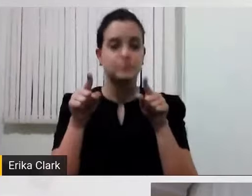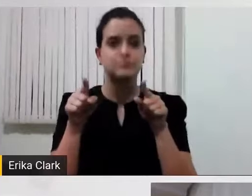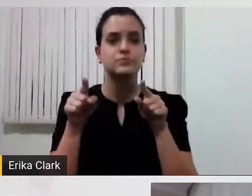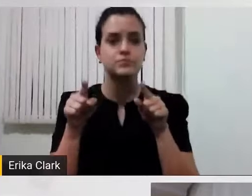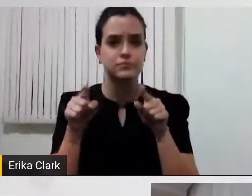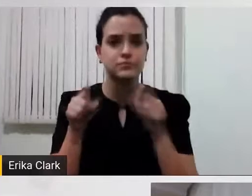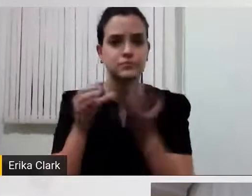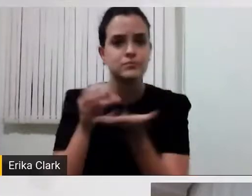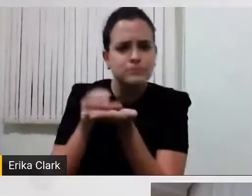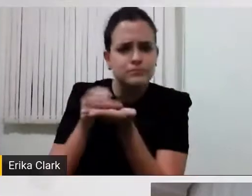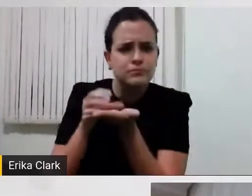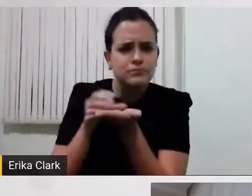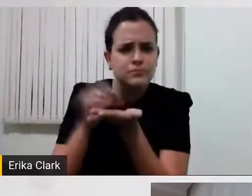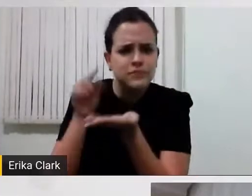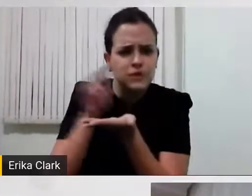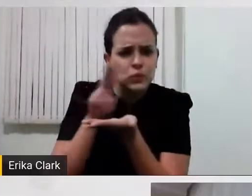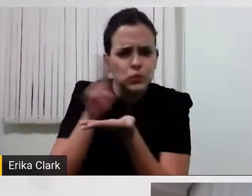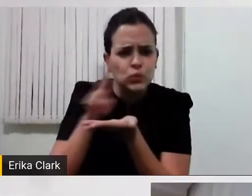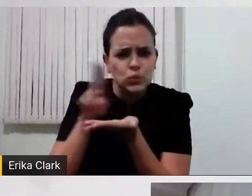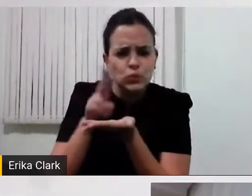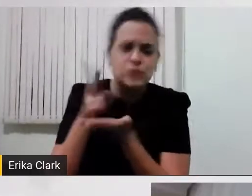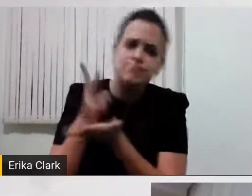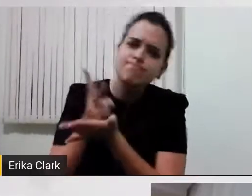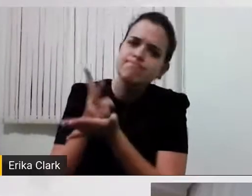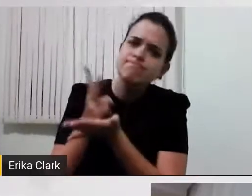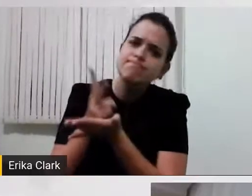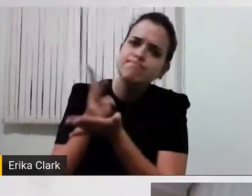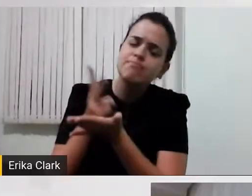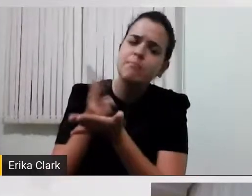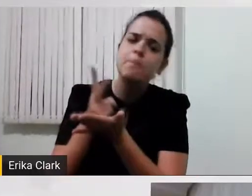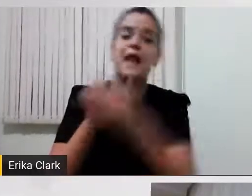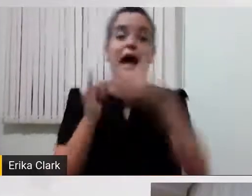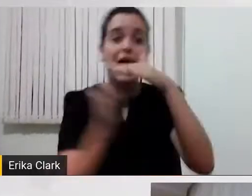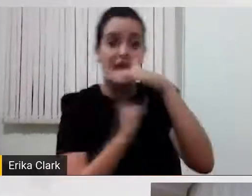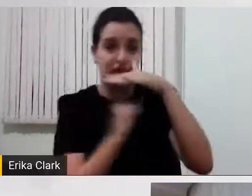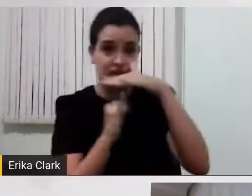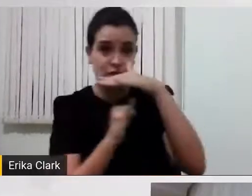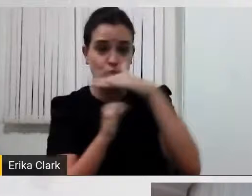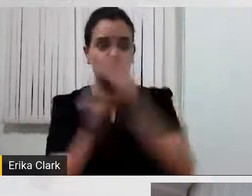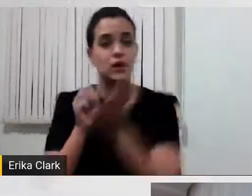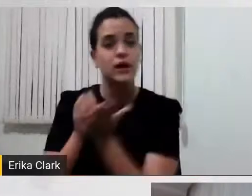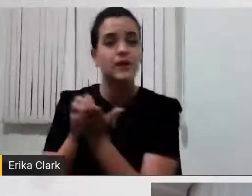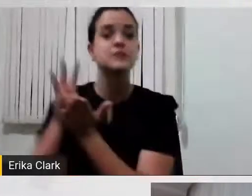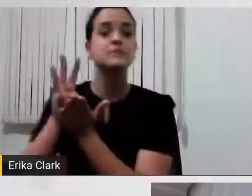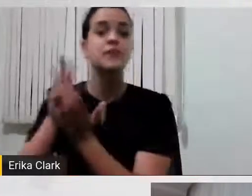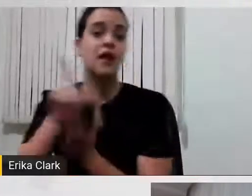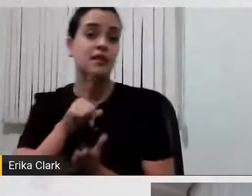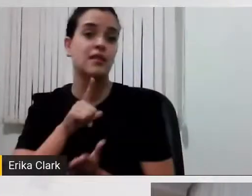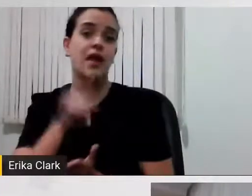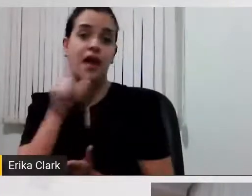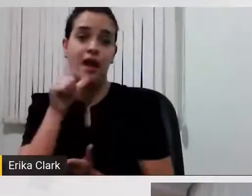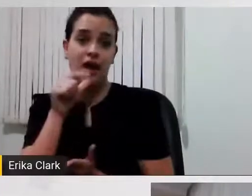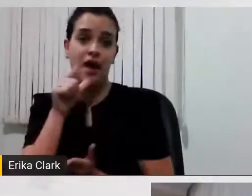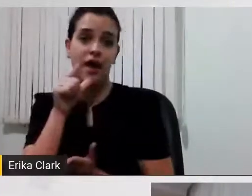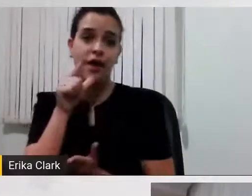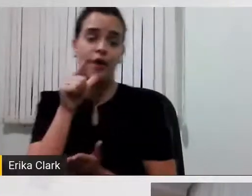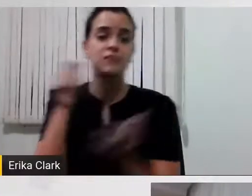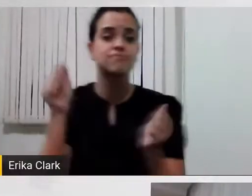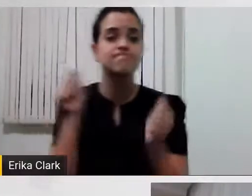Isso muitas vezes, nas instituições espíritas, tem a água magnetizada, e, então, para a paralisia cerebral, é difícil